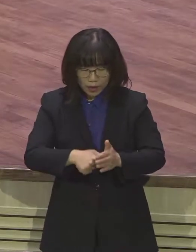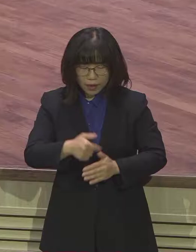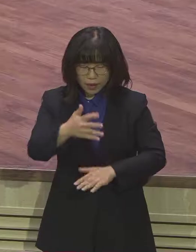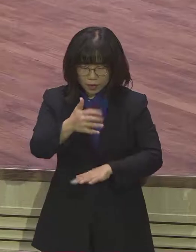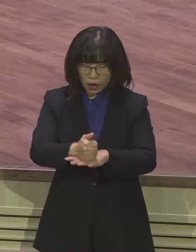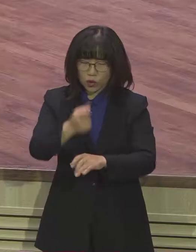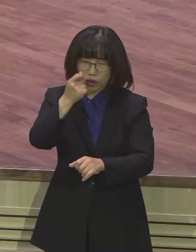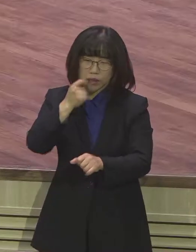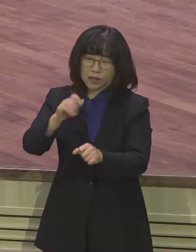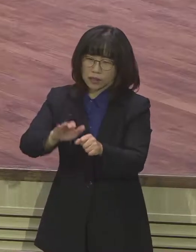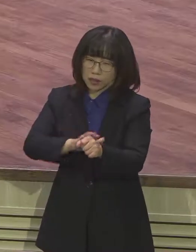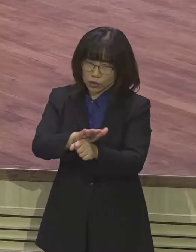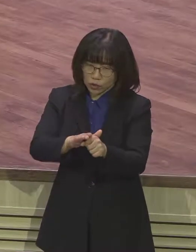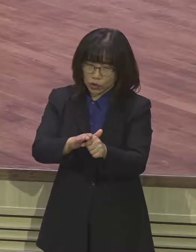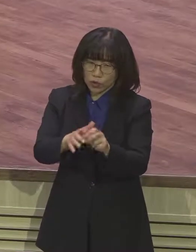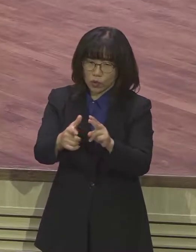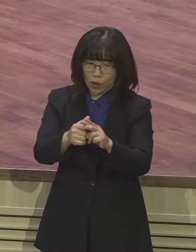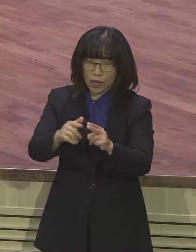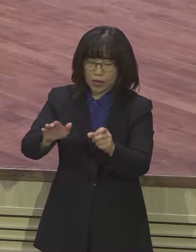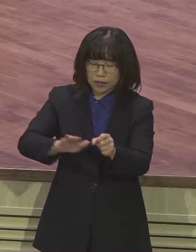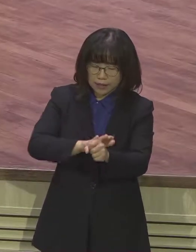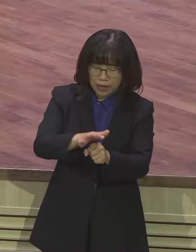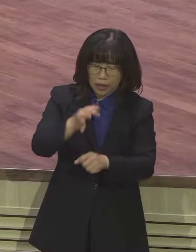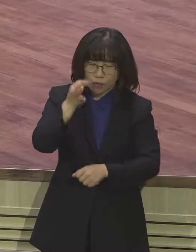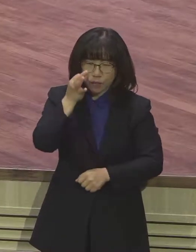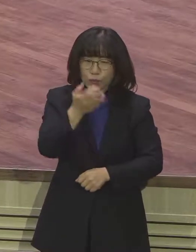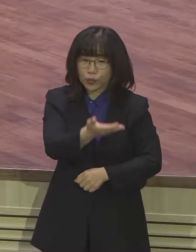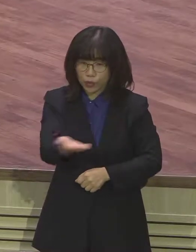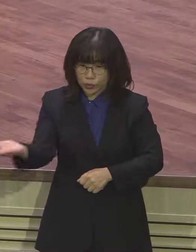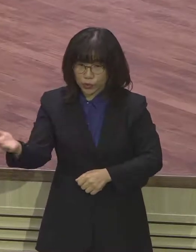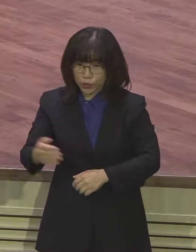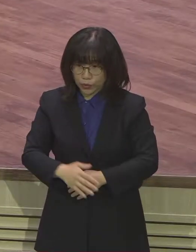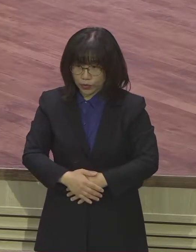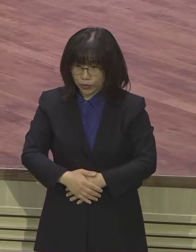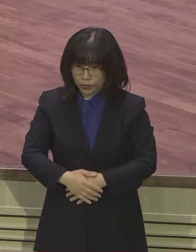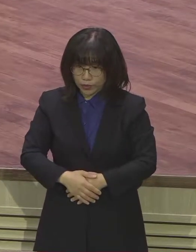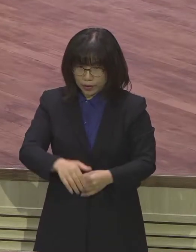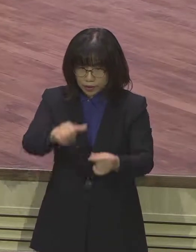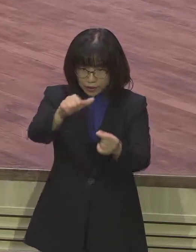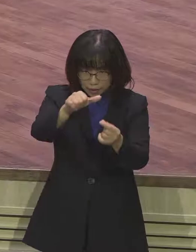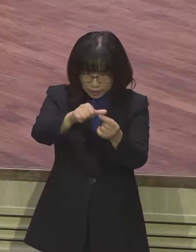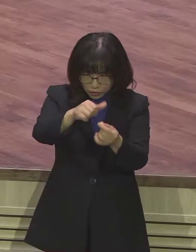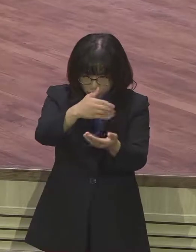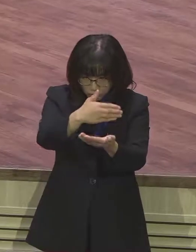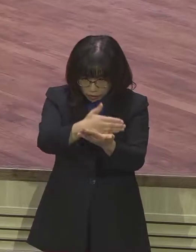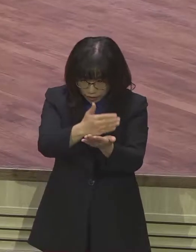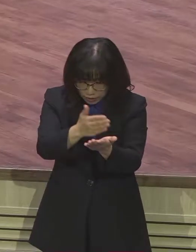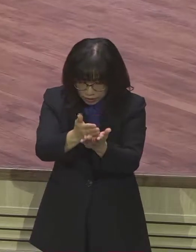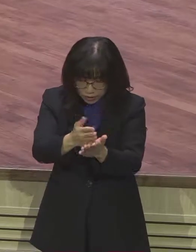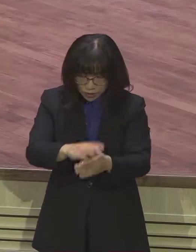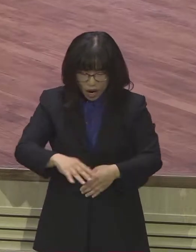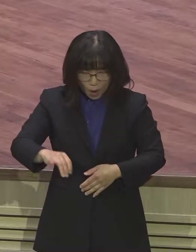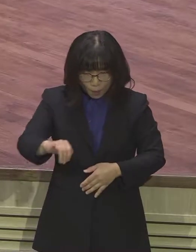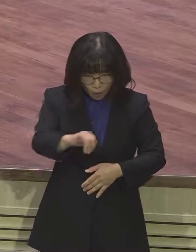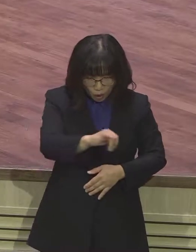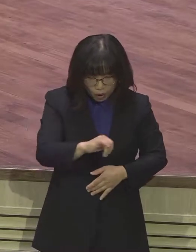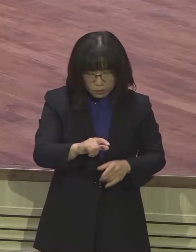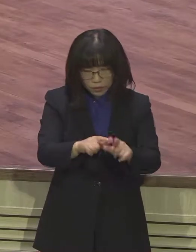사랑을 보여주시고 있습니다 다섯 가지 재앙을 환상으로 보여주시고 또 심판하셨지만 그